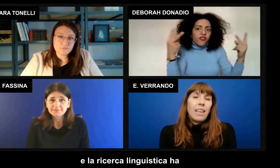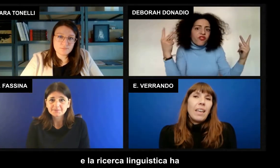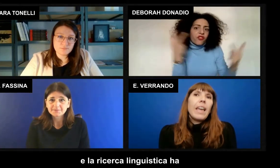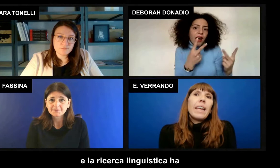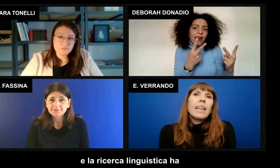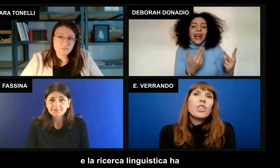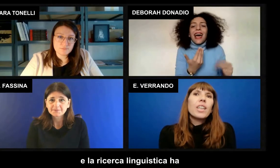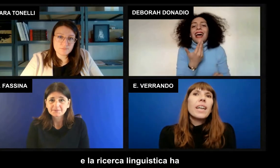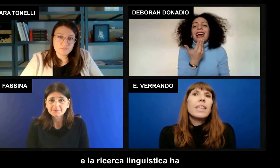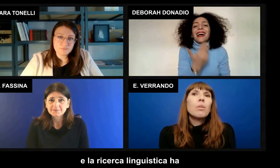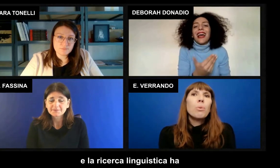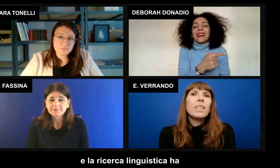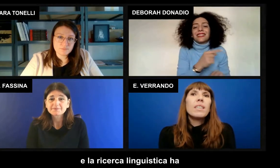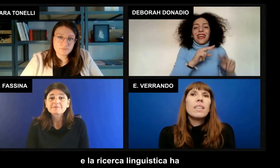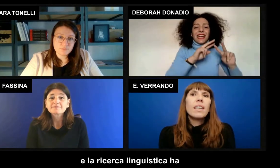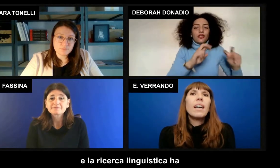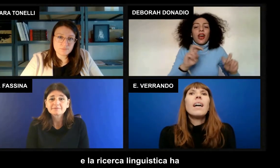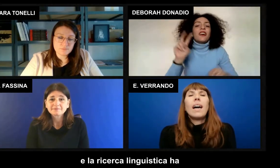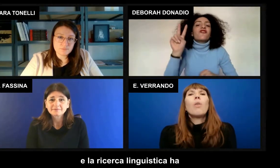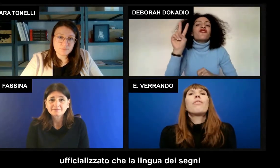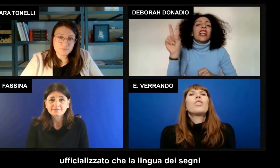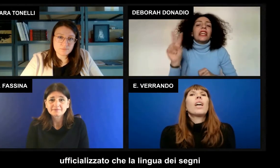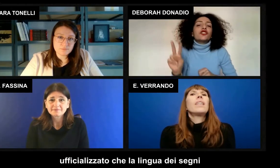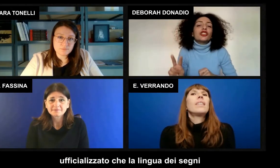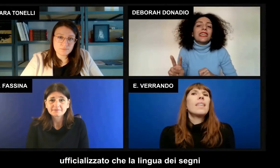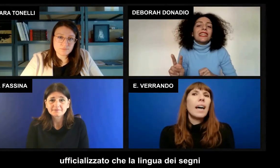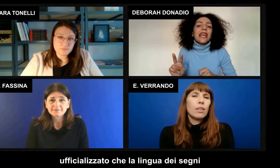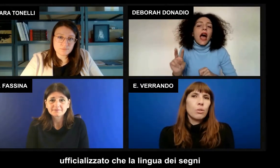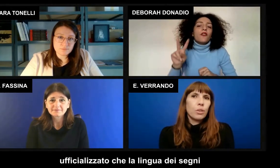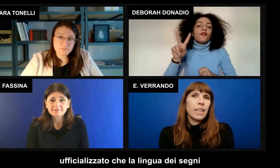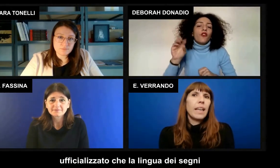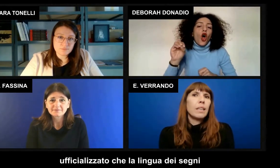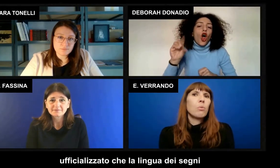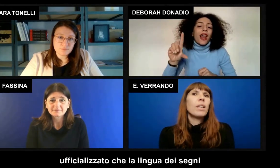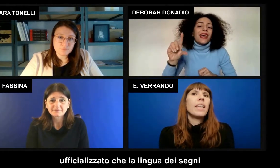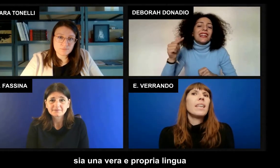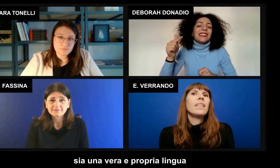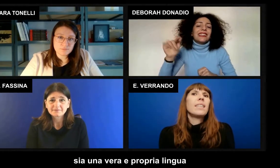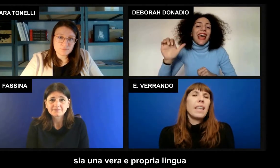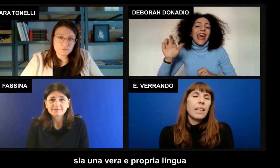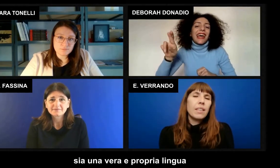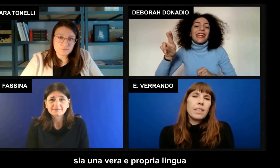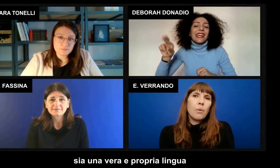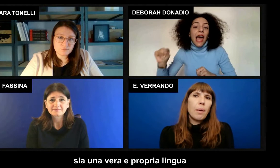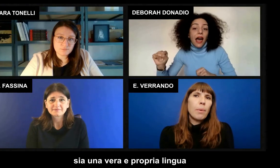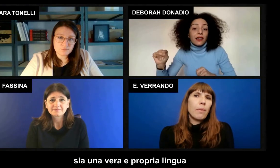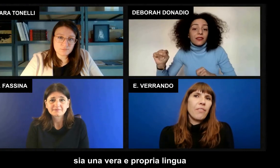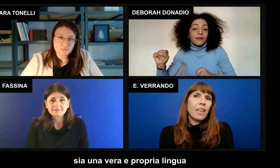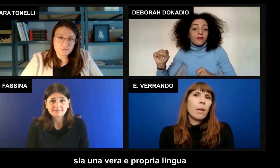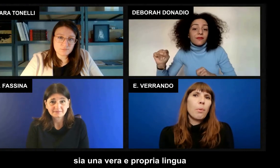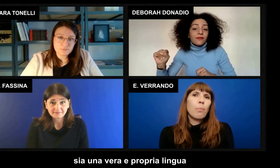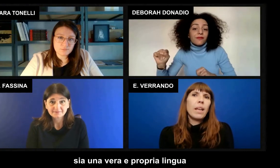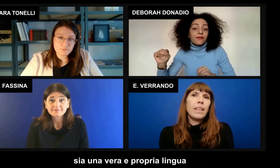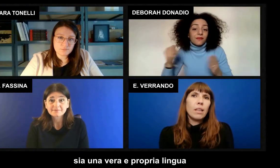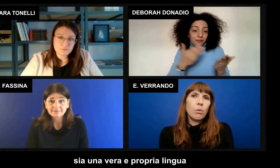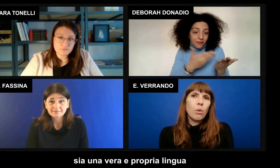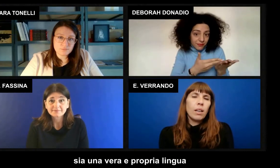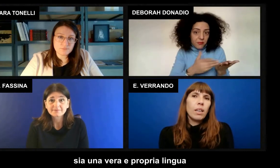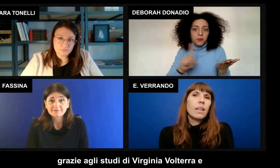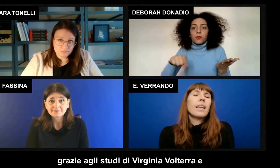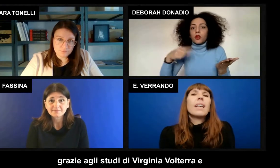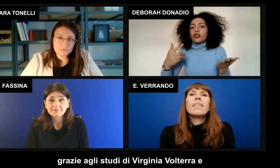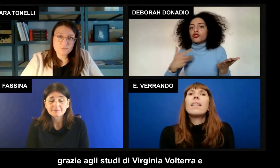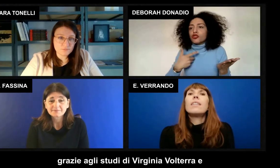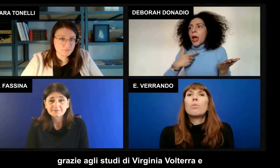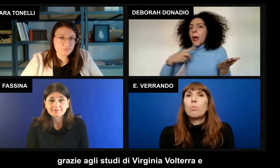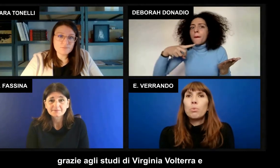E la ricerca linguistica ha ufficializzato che la lingua dei segni sia una vera e propria lingua,